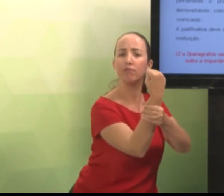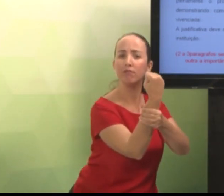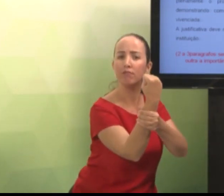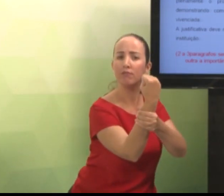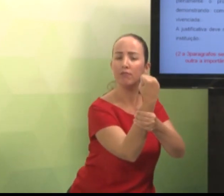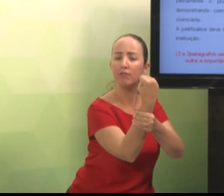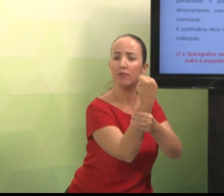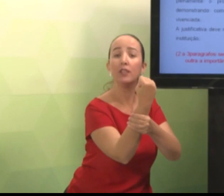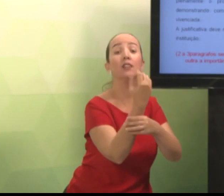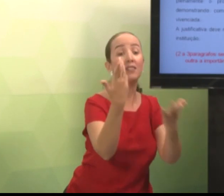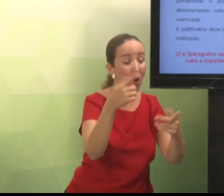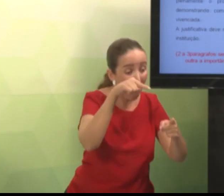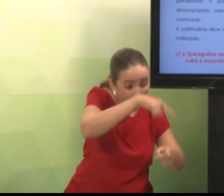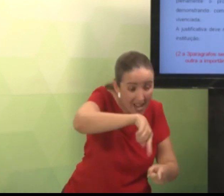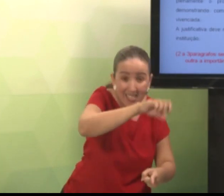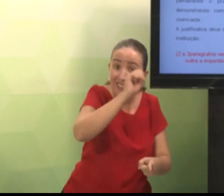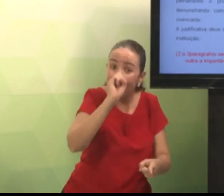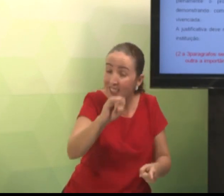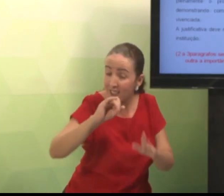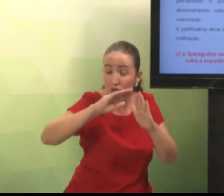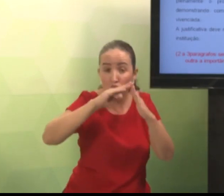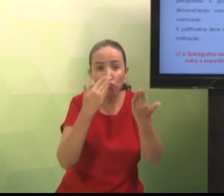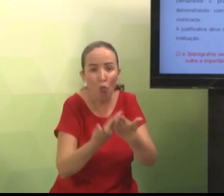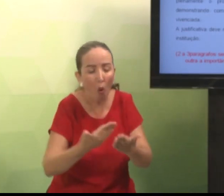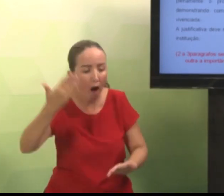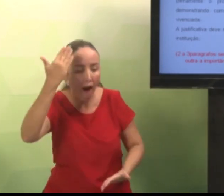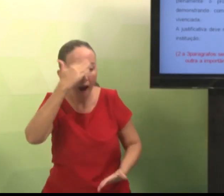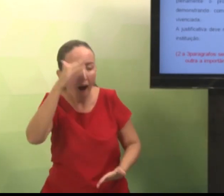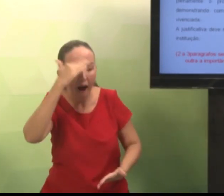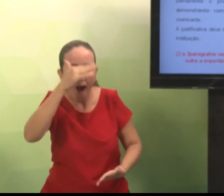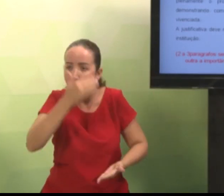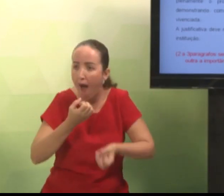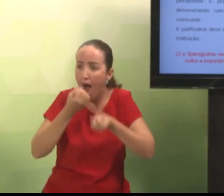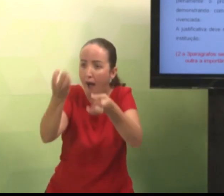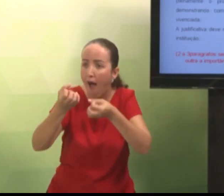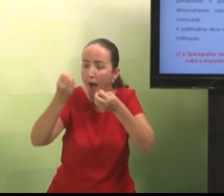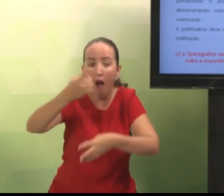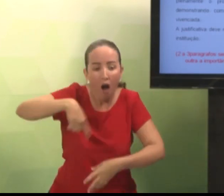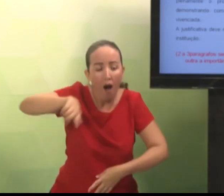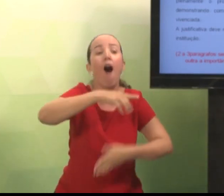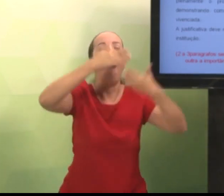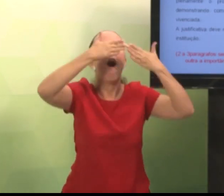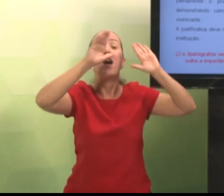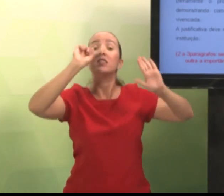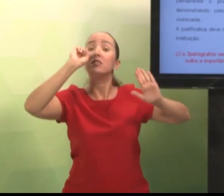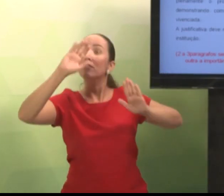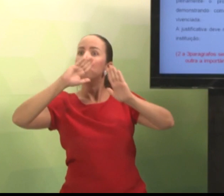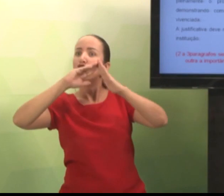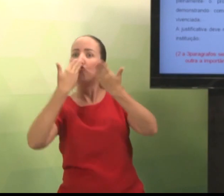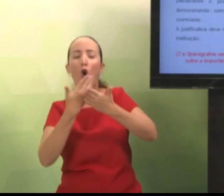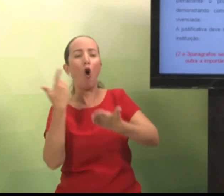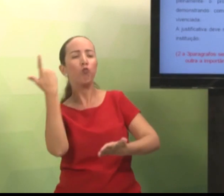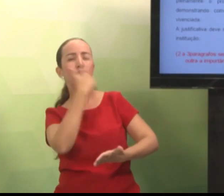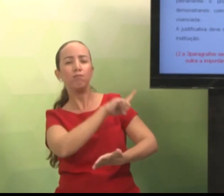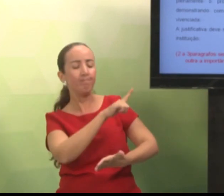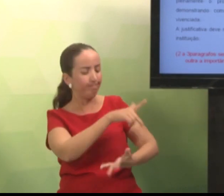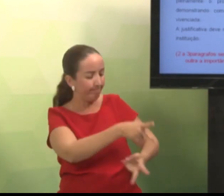Então, é esse tipo de informação. Que você vai pesquisar. Para apresentar. Para o